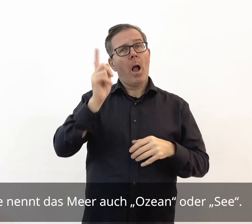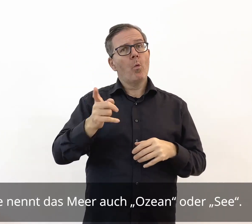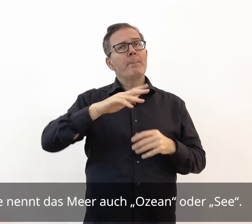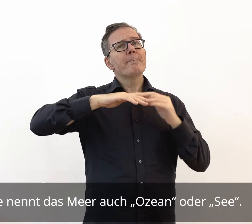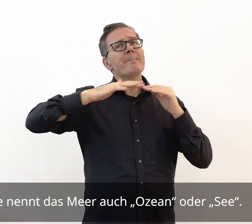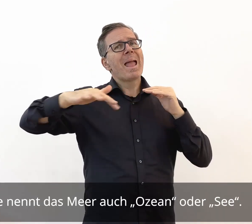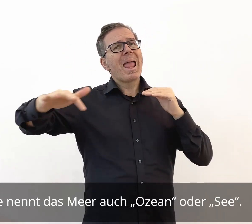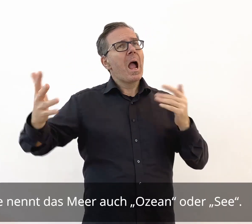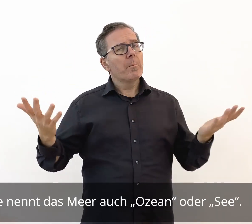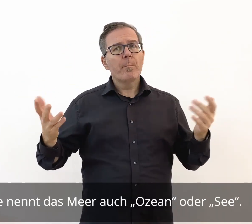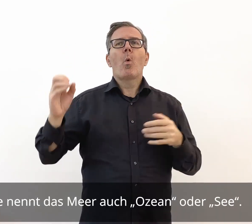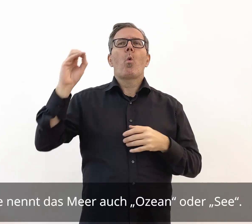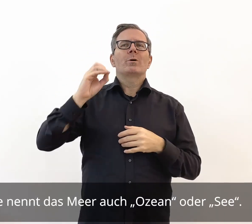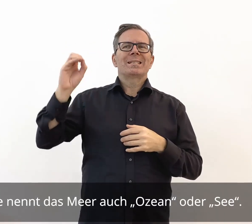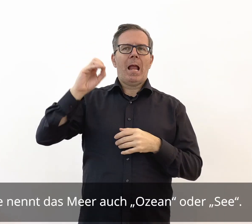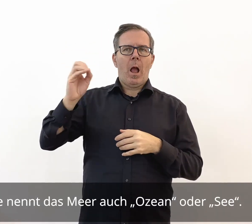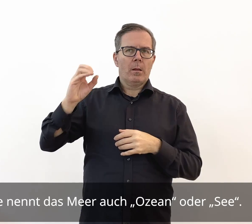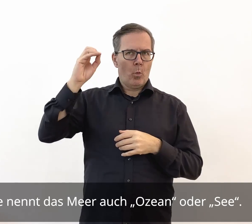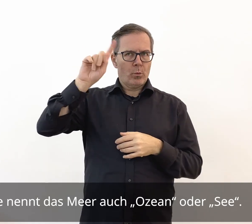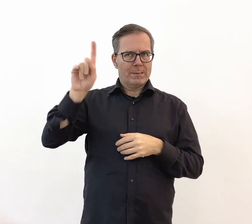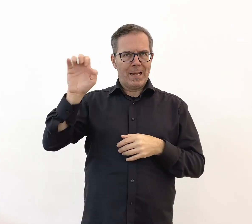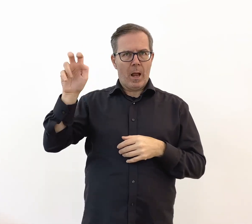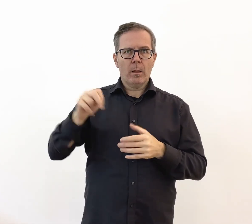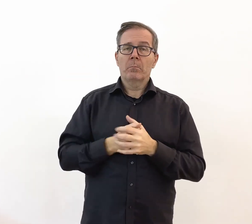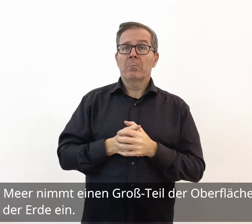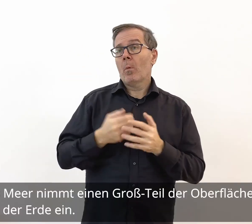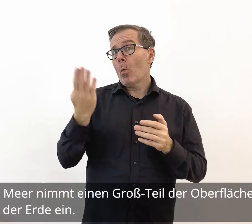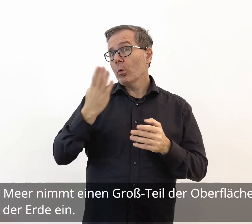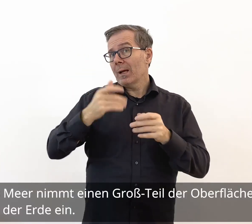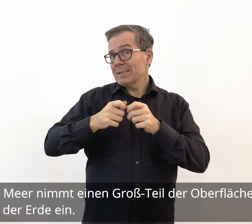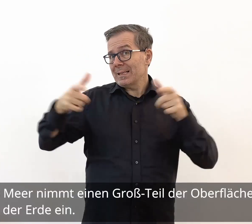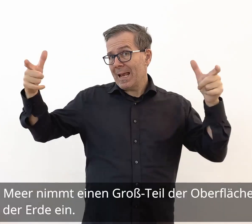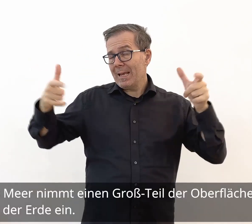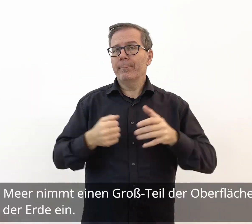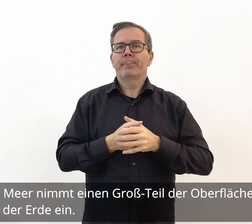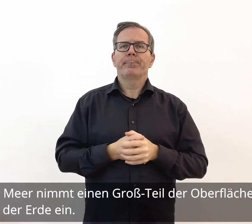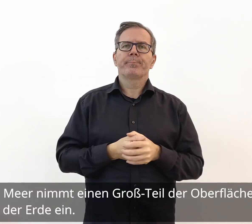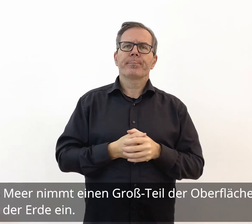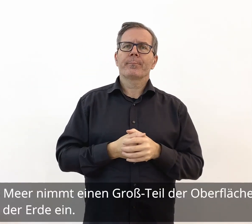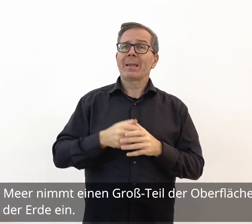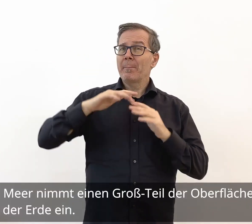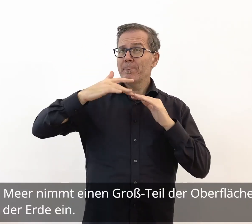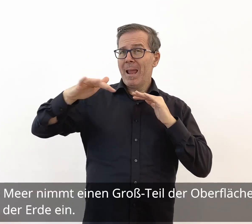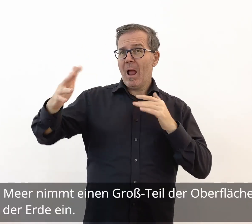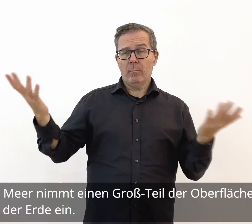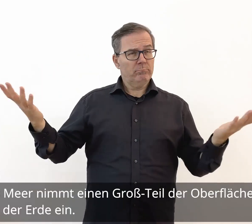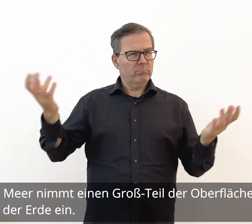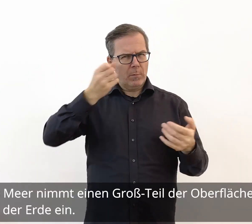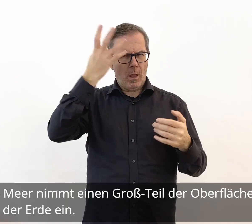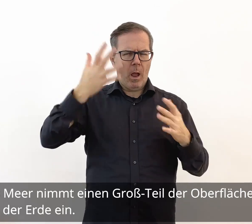Ozean oder See. Das Meer nimmt einen Großteil der Oberfläche von